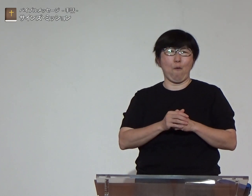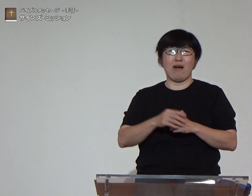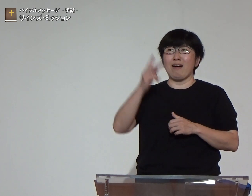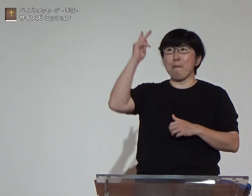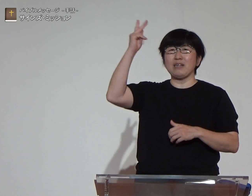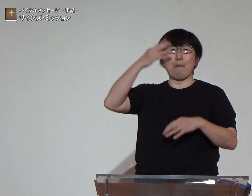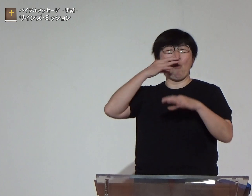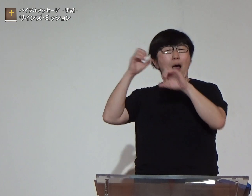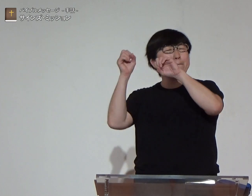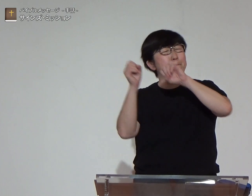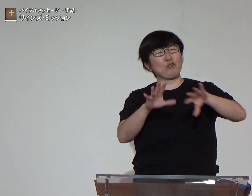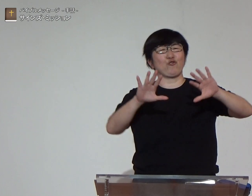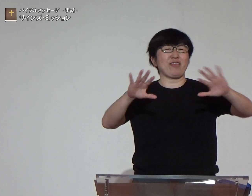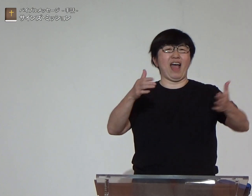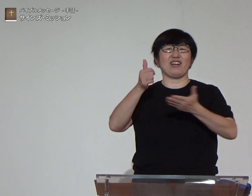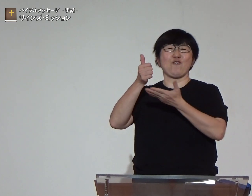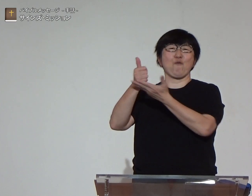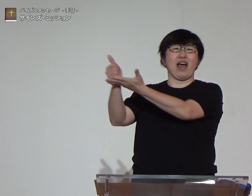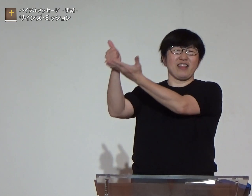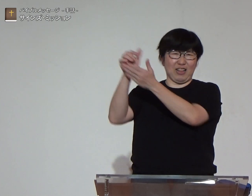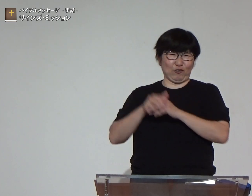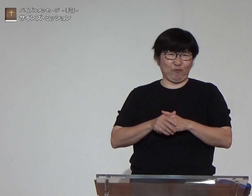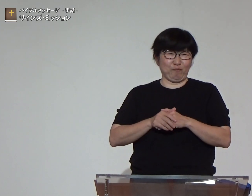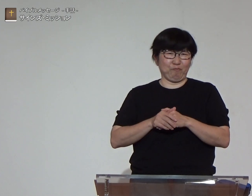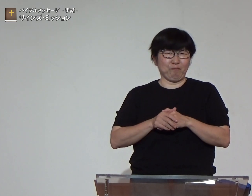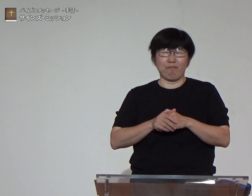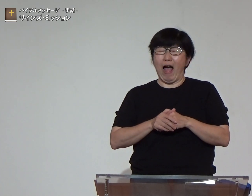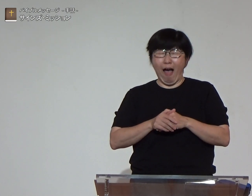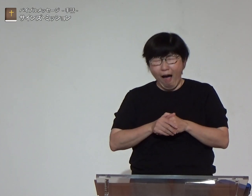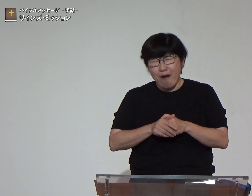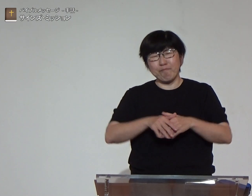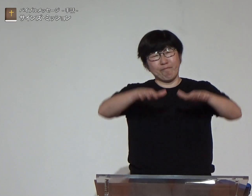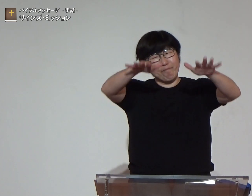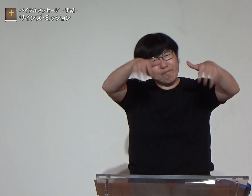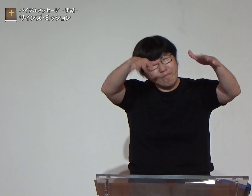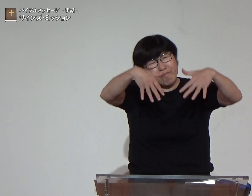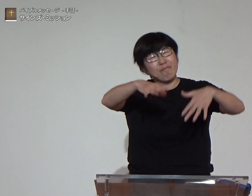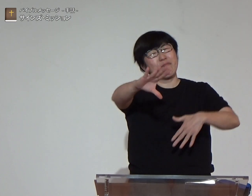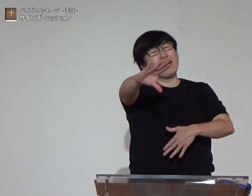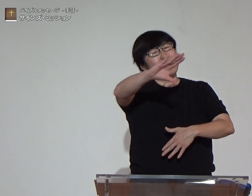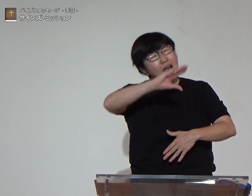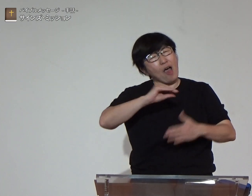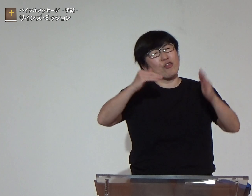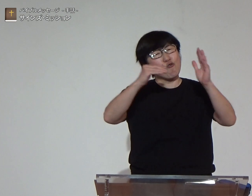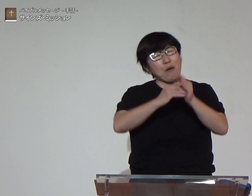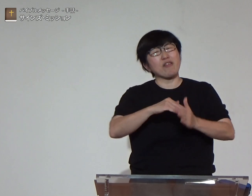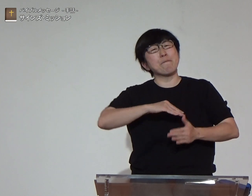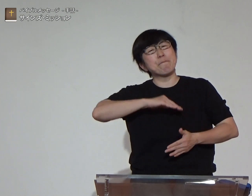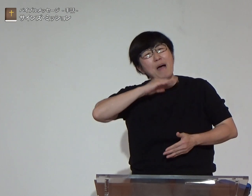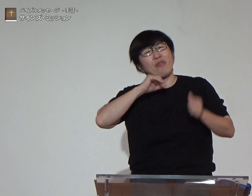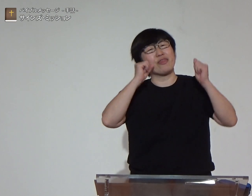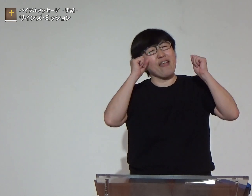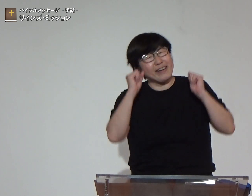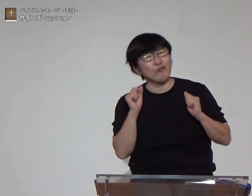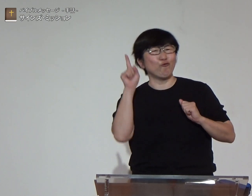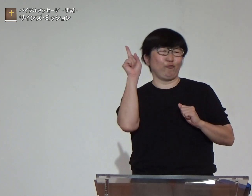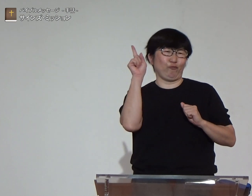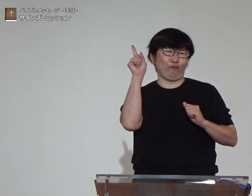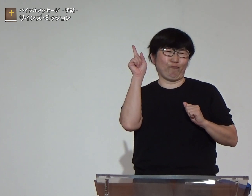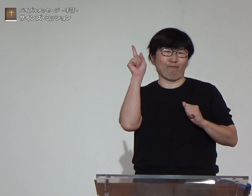でも神様は見捨てることのないお方です戻るまで待ってく